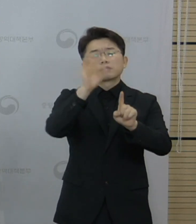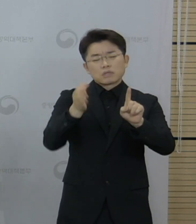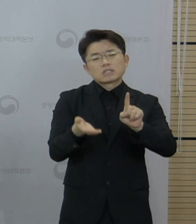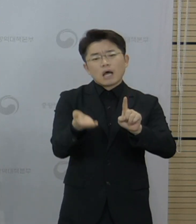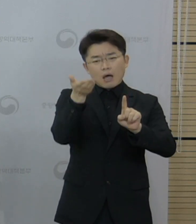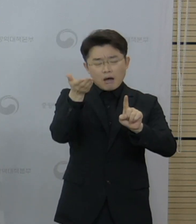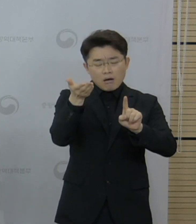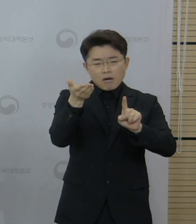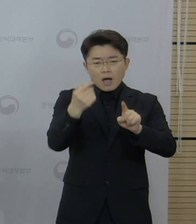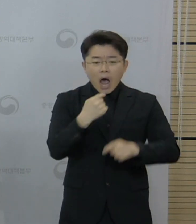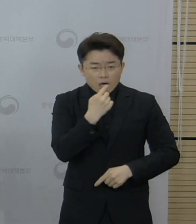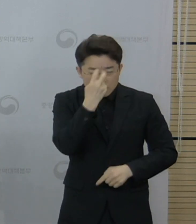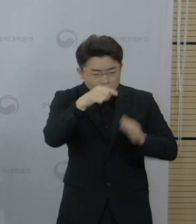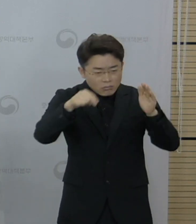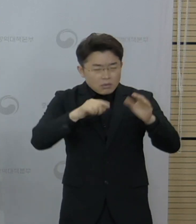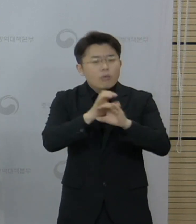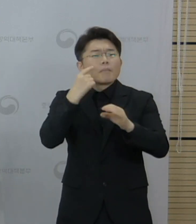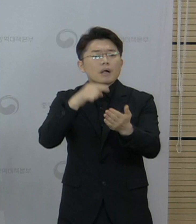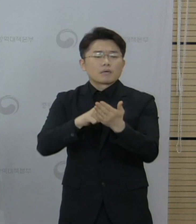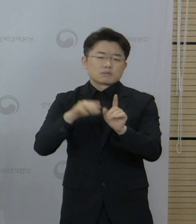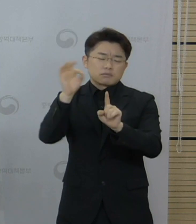양성률을 보이고 있습니다.